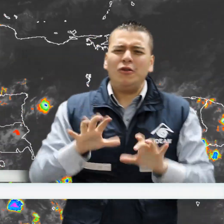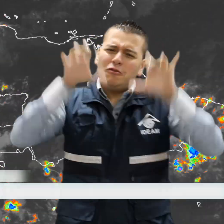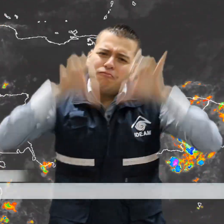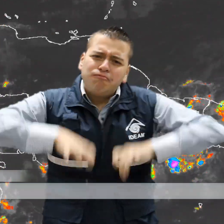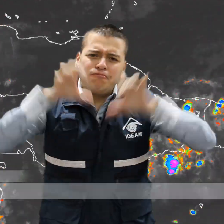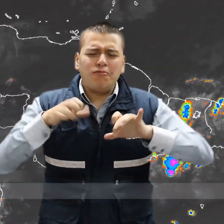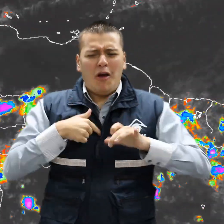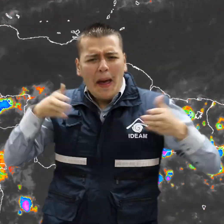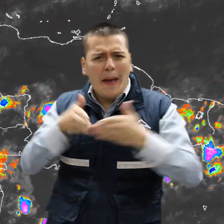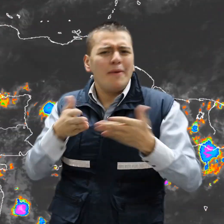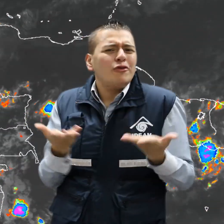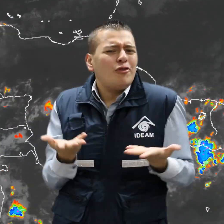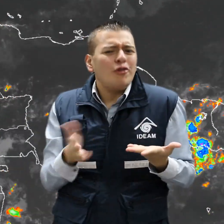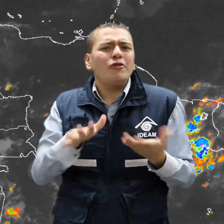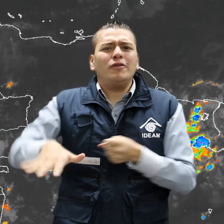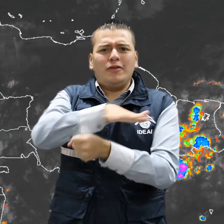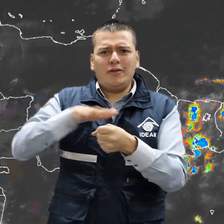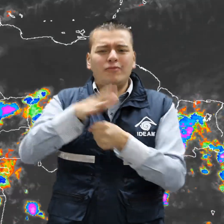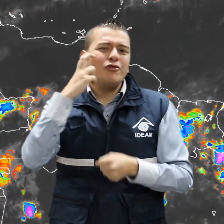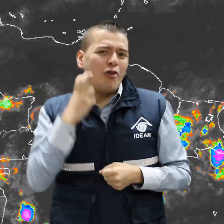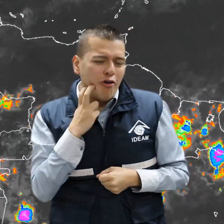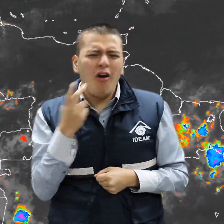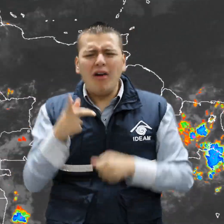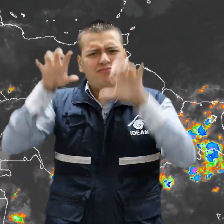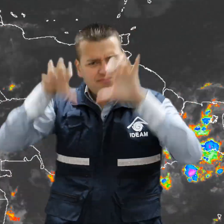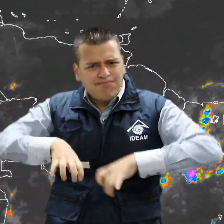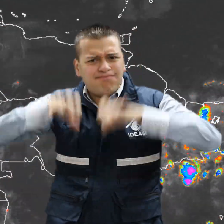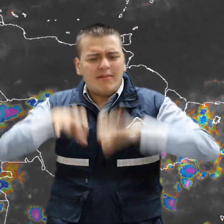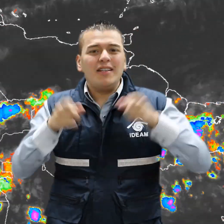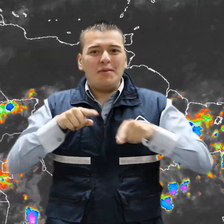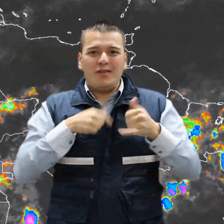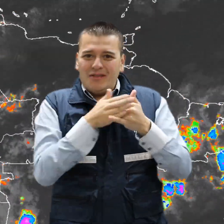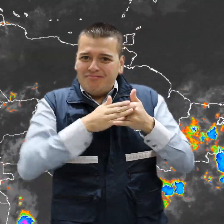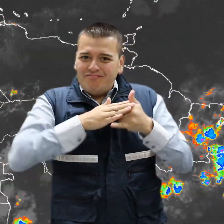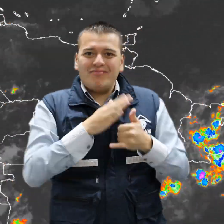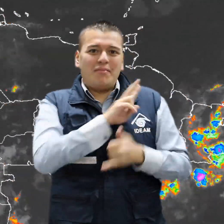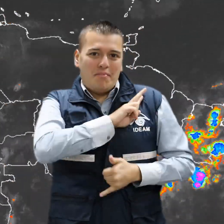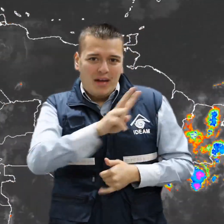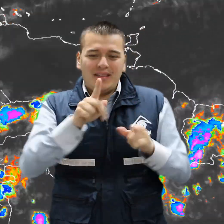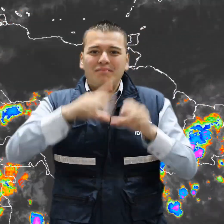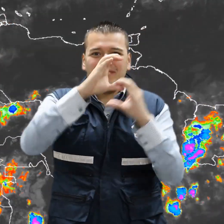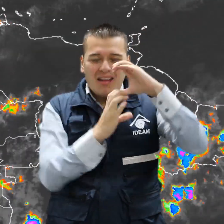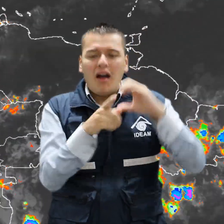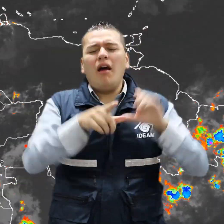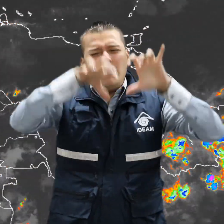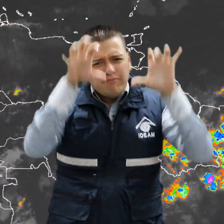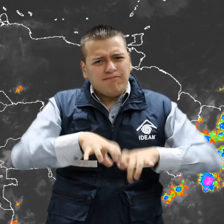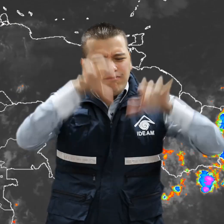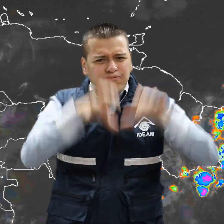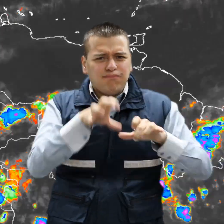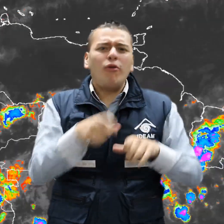concentrado especialmente sobre el departamento de Chocó, sectores también del litoral de Valle y Cauca, igualmente sobre el